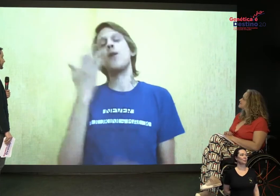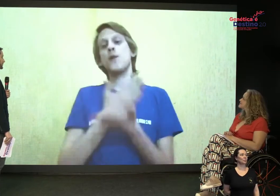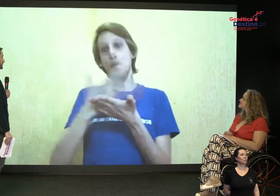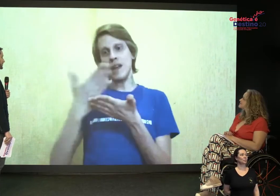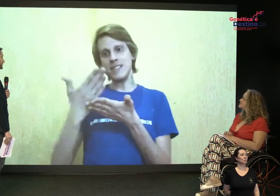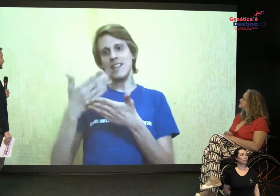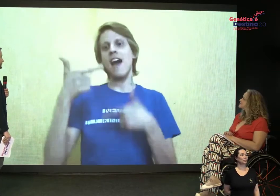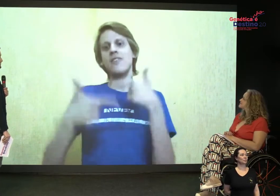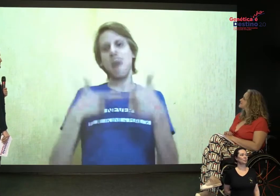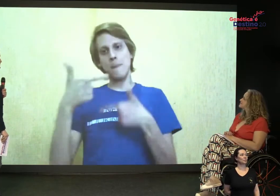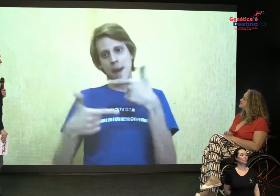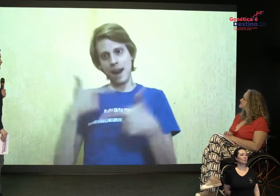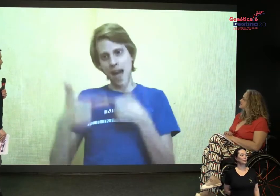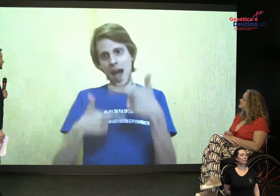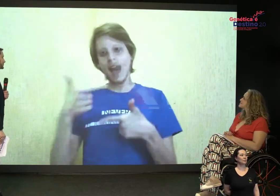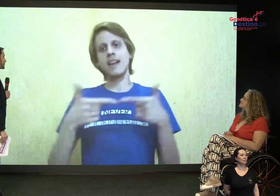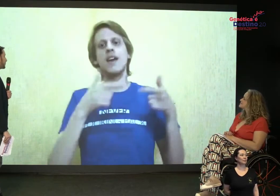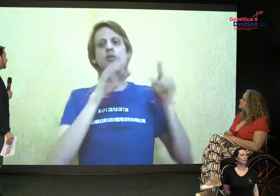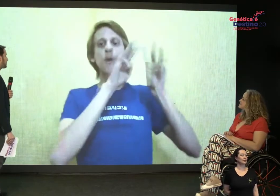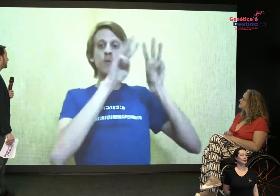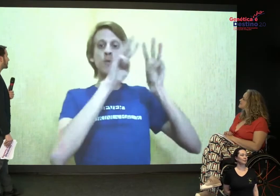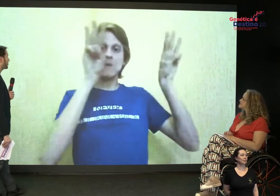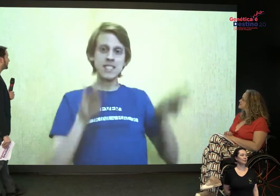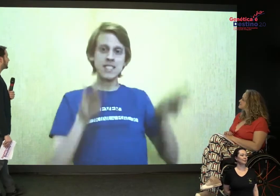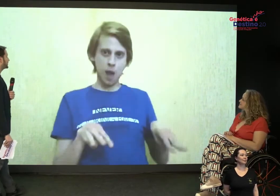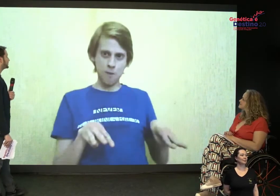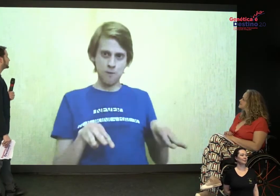Em São Paulo, eu comecei a trabalhar.